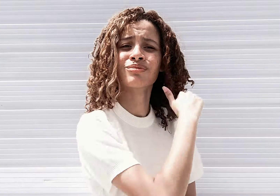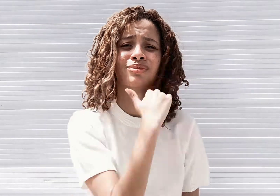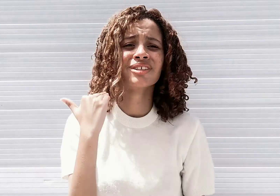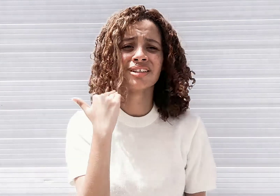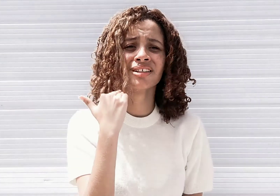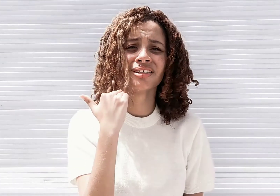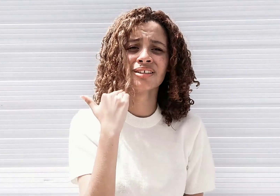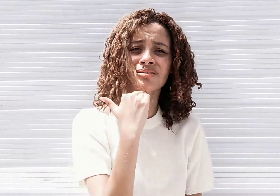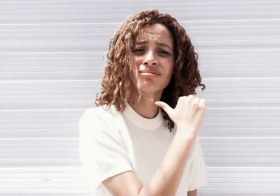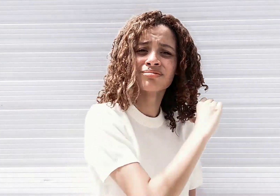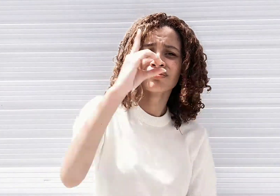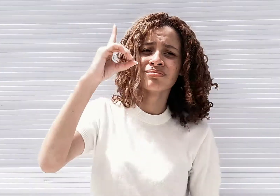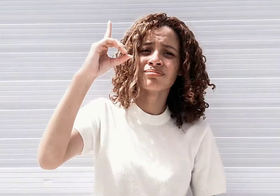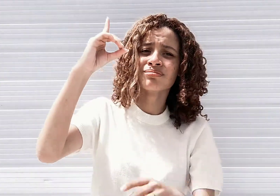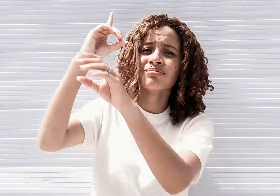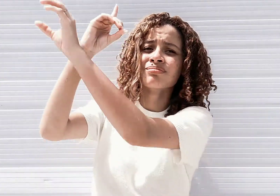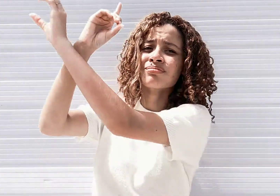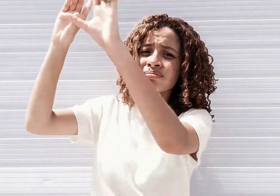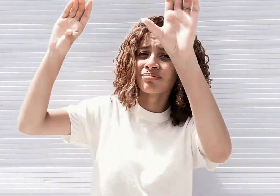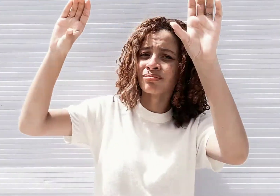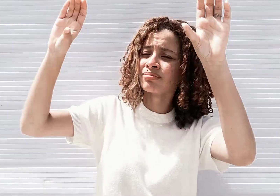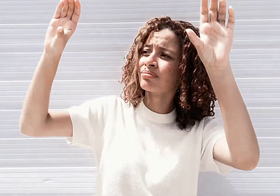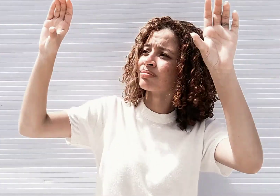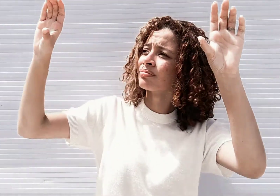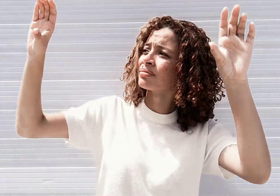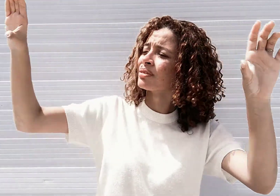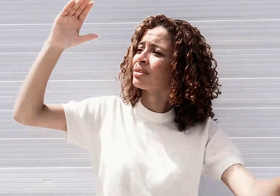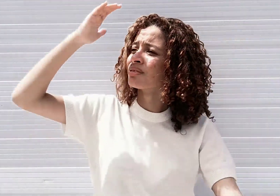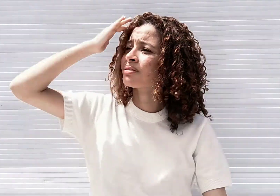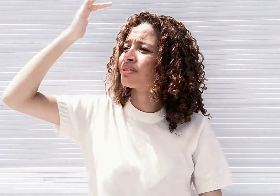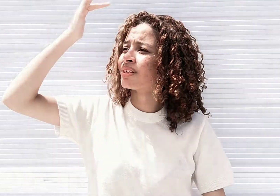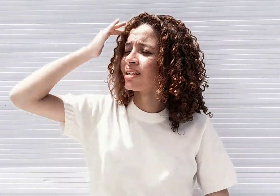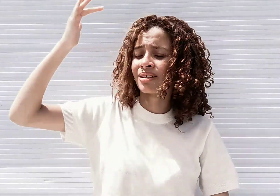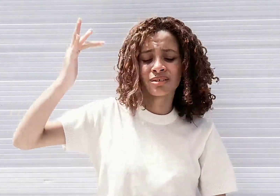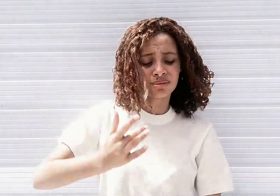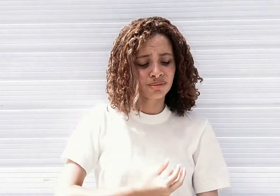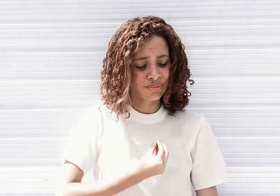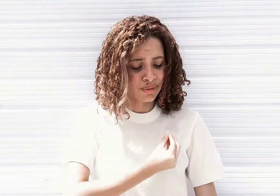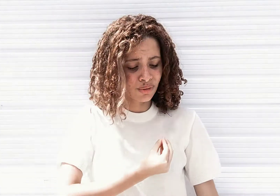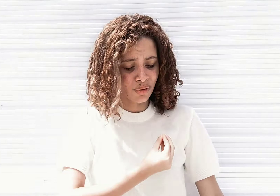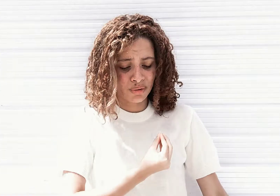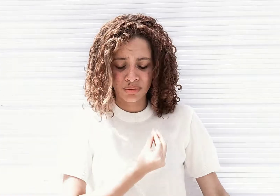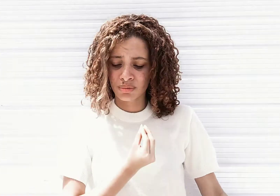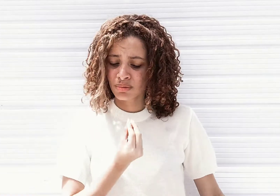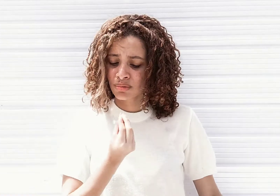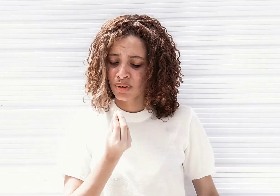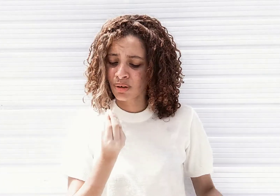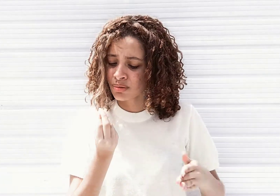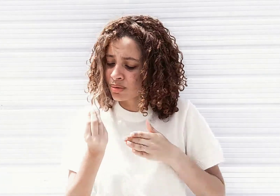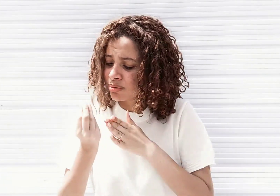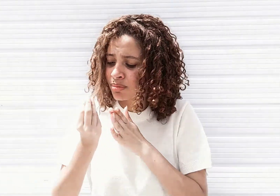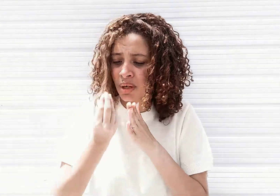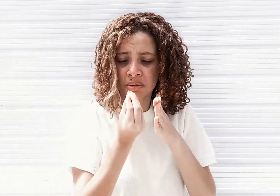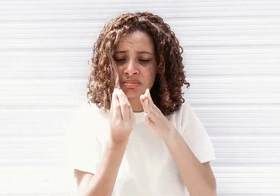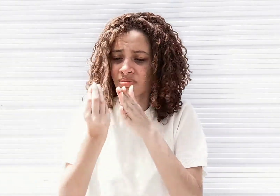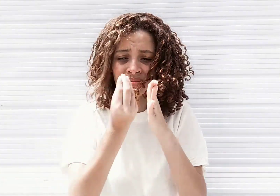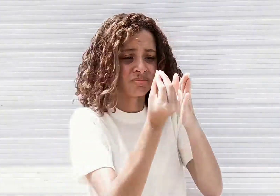um dia eu chego lá E eu sei que o piloto automático